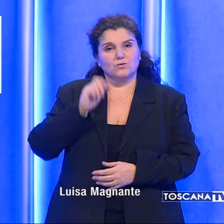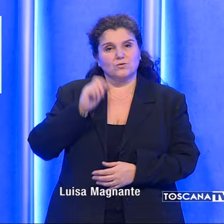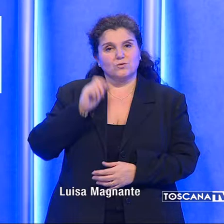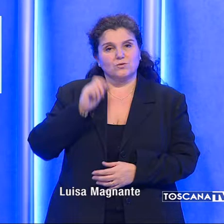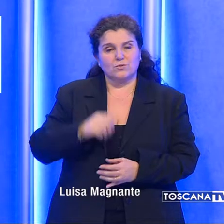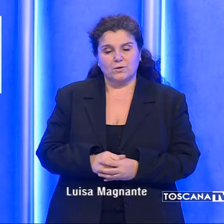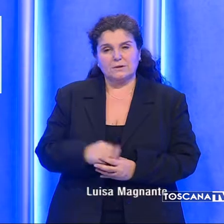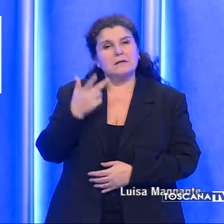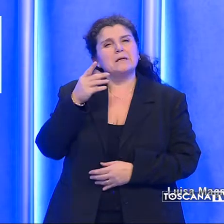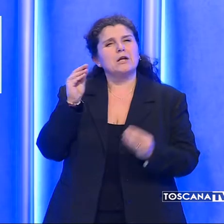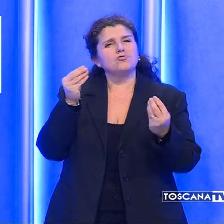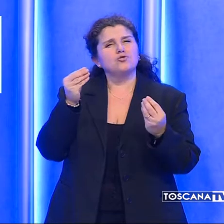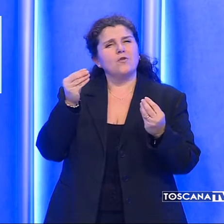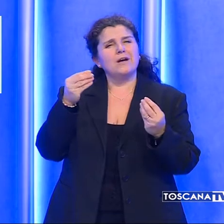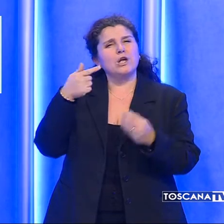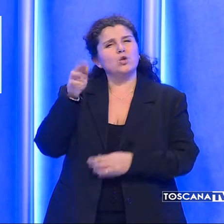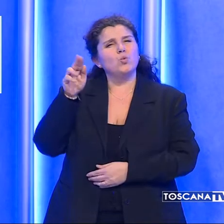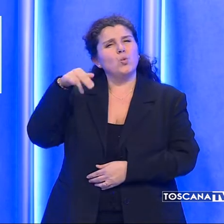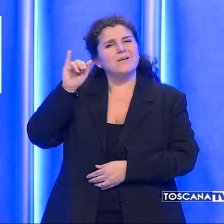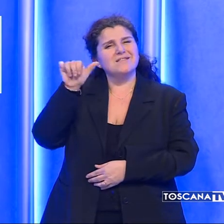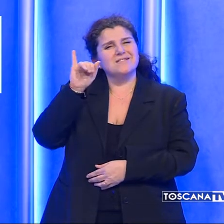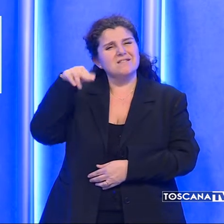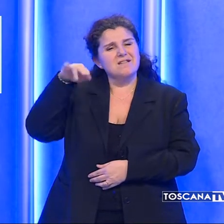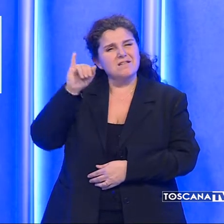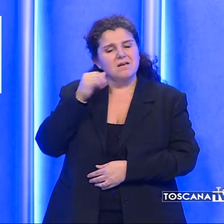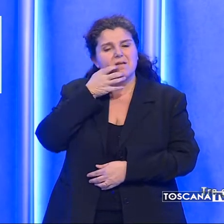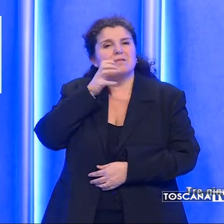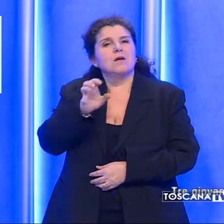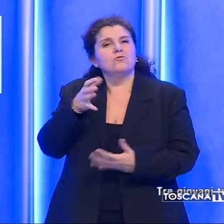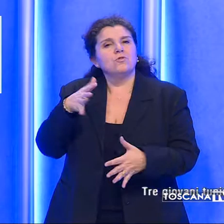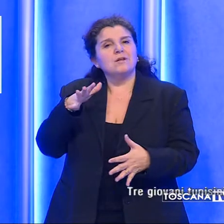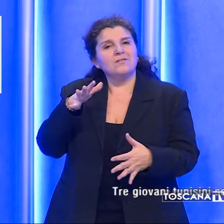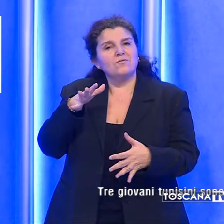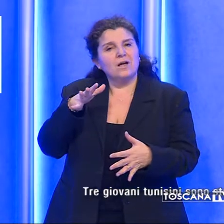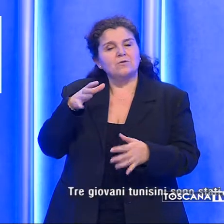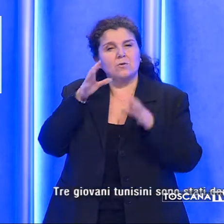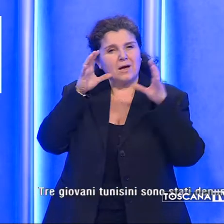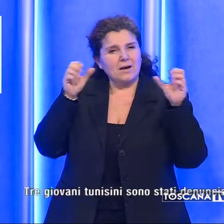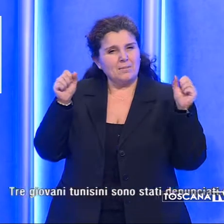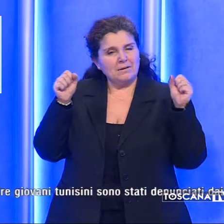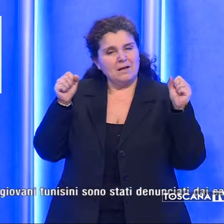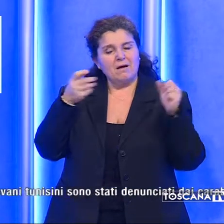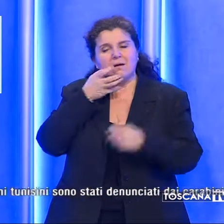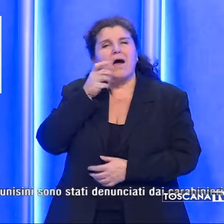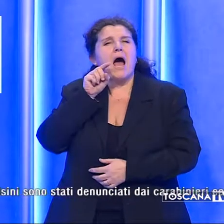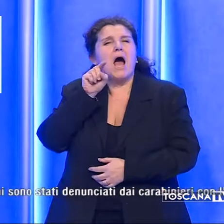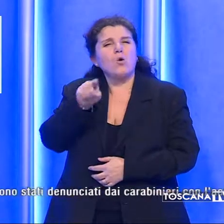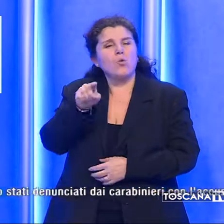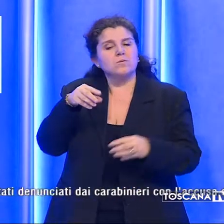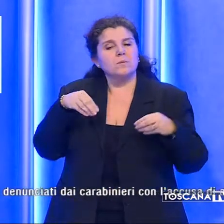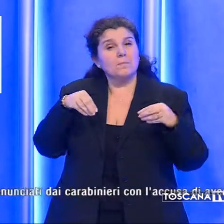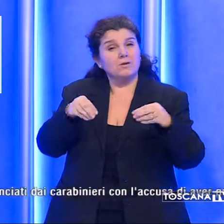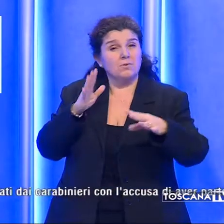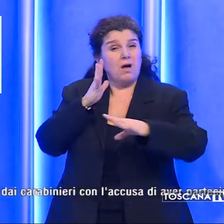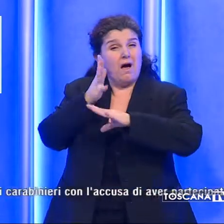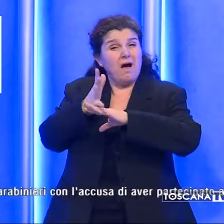Tre giovani tunisini sono stati denunciati dai carabinieri con l'accusa di aver partecipato all